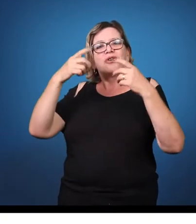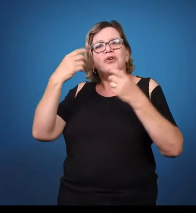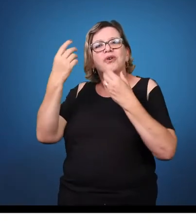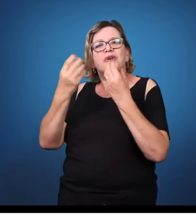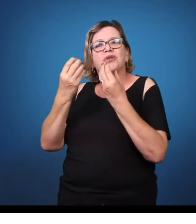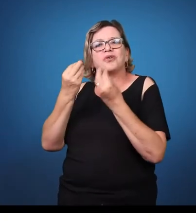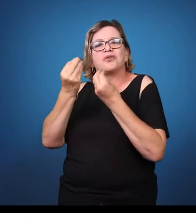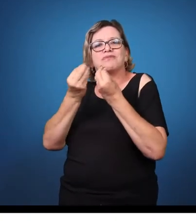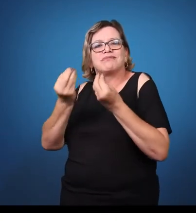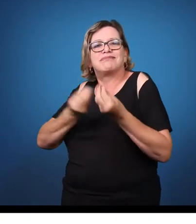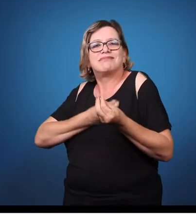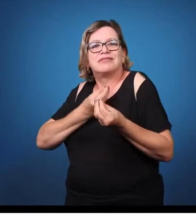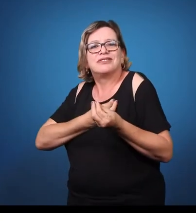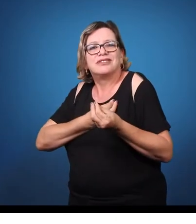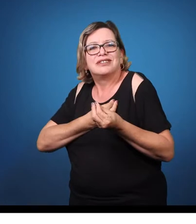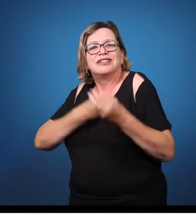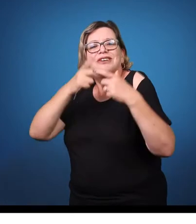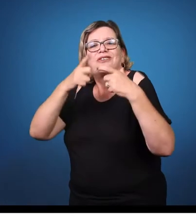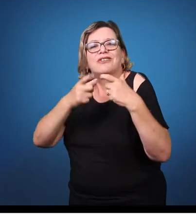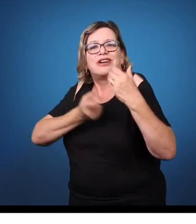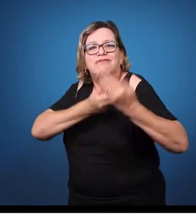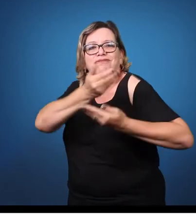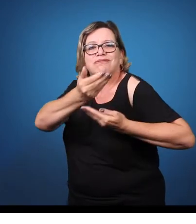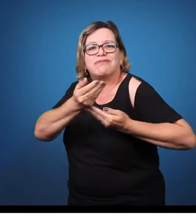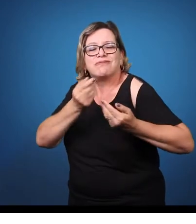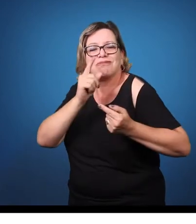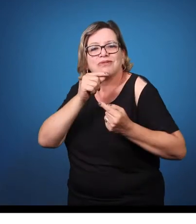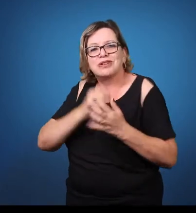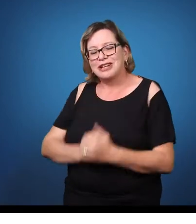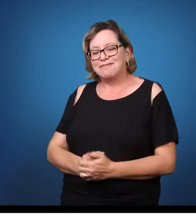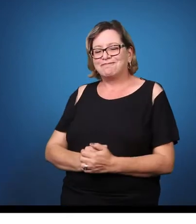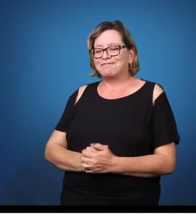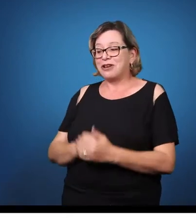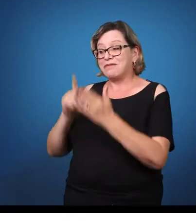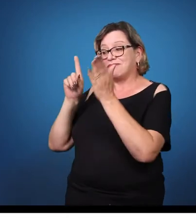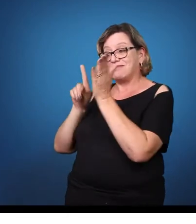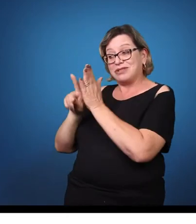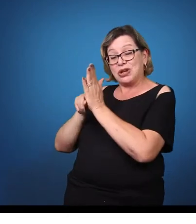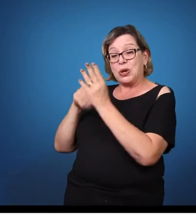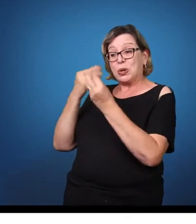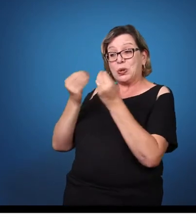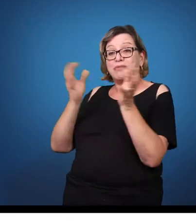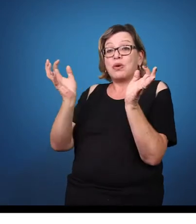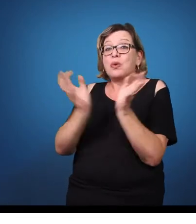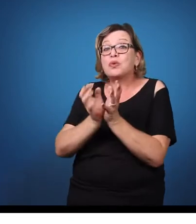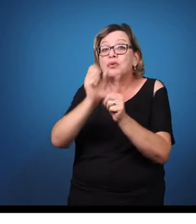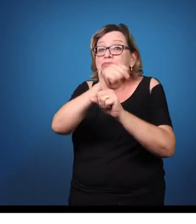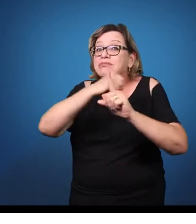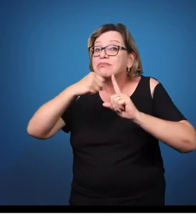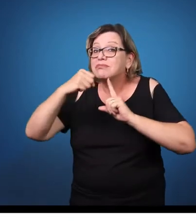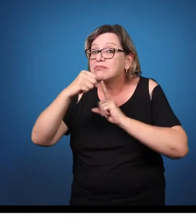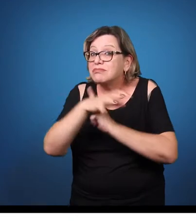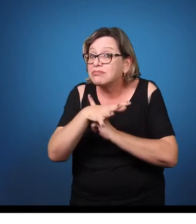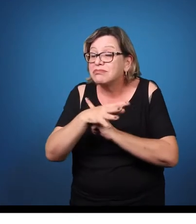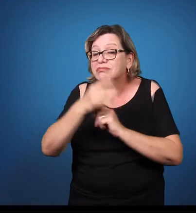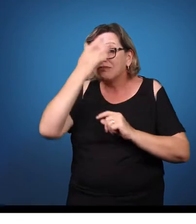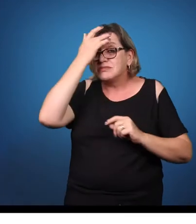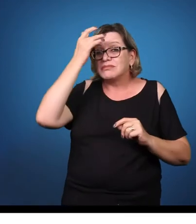familiar, podem contribuir nessas questões todas que nós ponderamos aqui, que você ponderou aqui? Bom, a família,